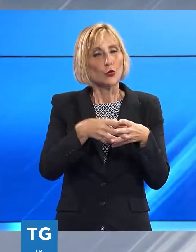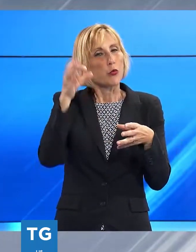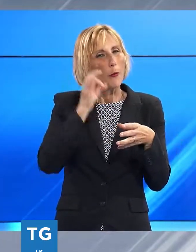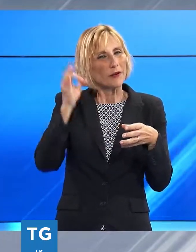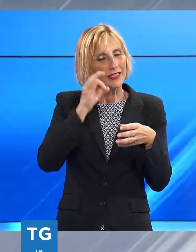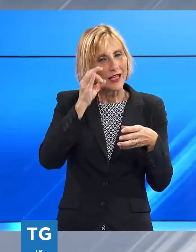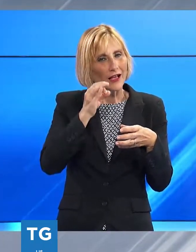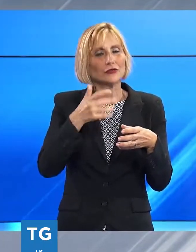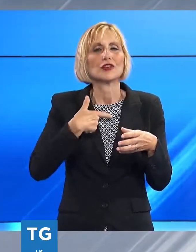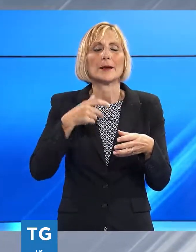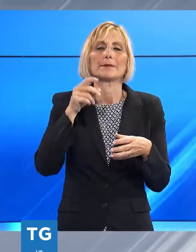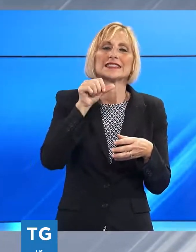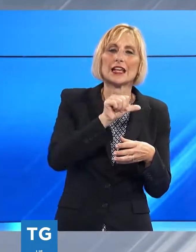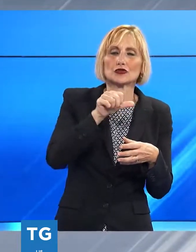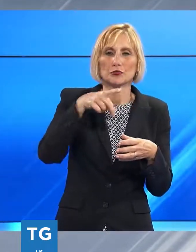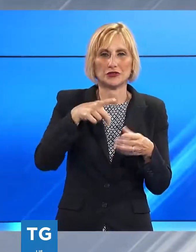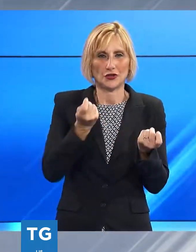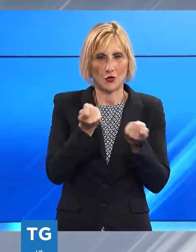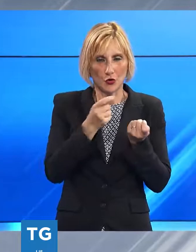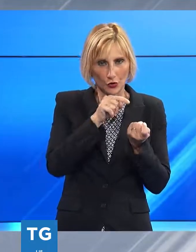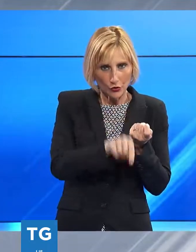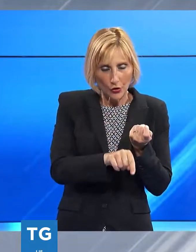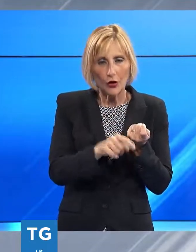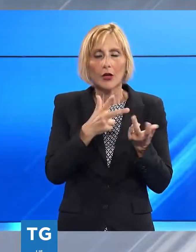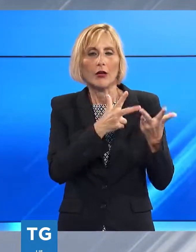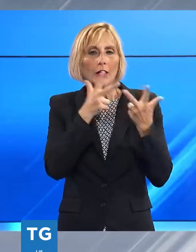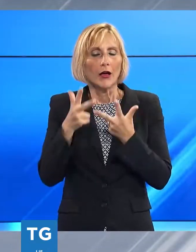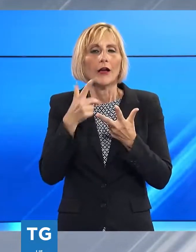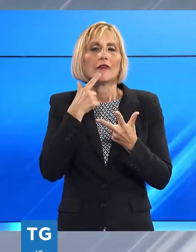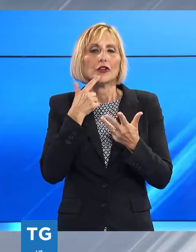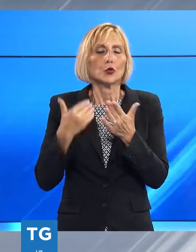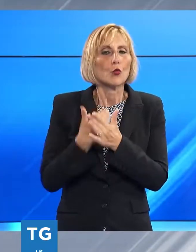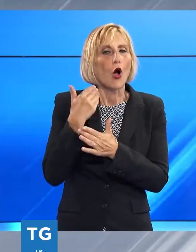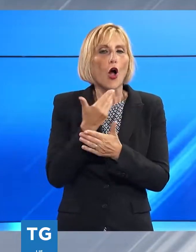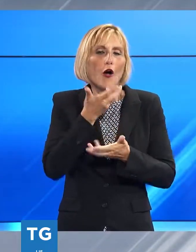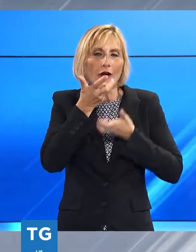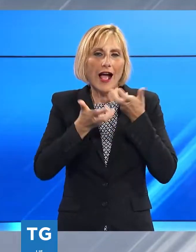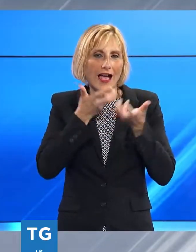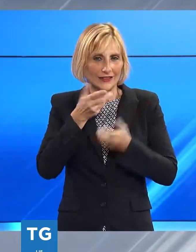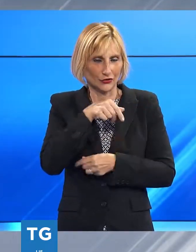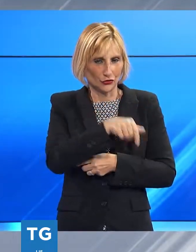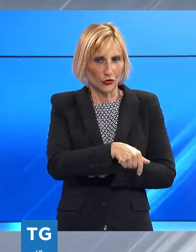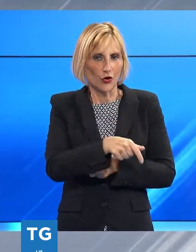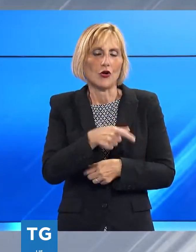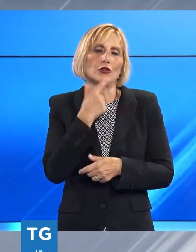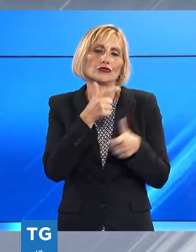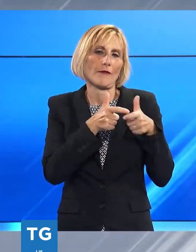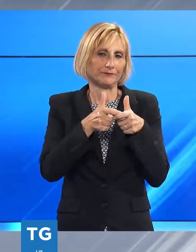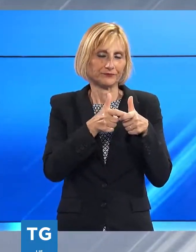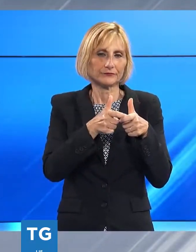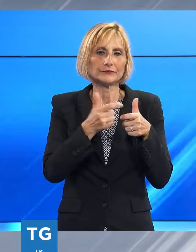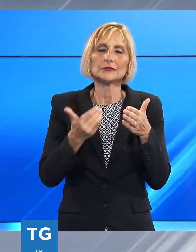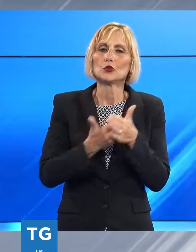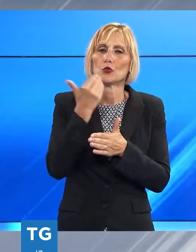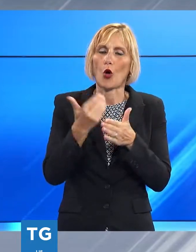da Sergio Pizzorno ha portato sul palco del Summer diversi nuovi brani tratti dall'album del Cemiste Euphoria